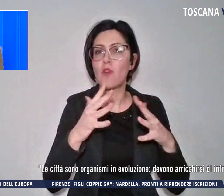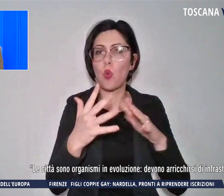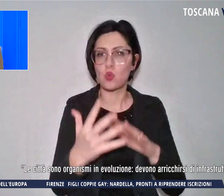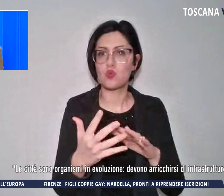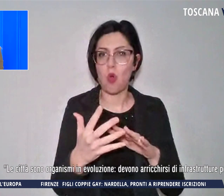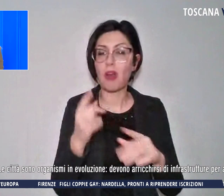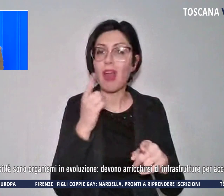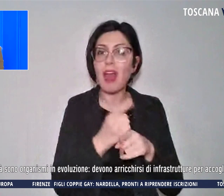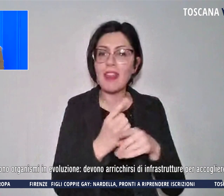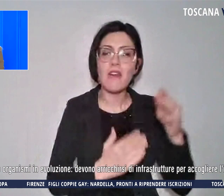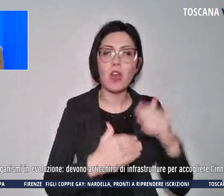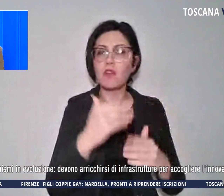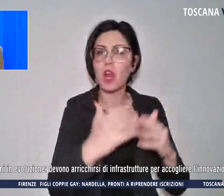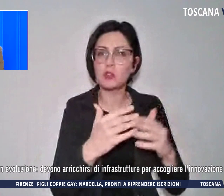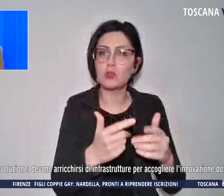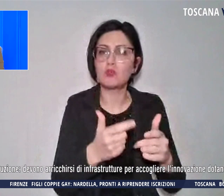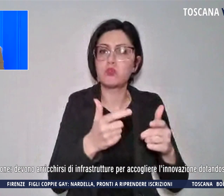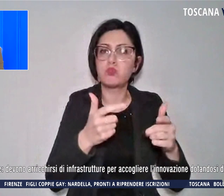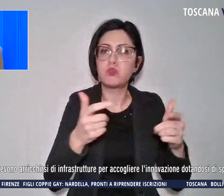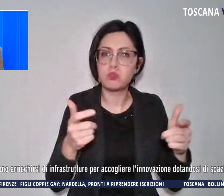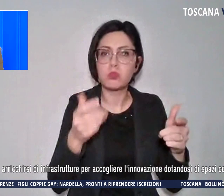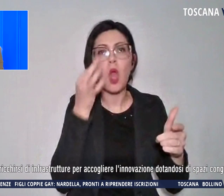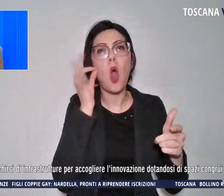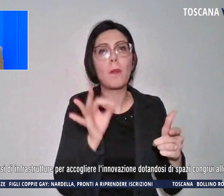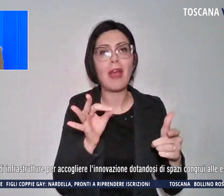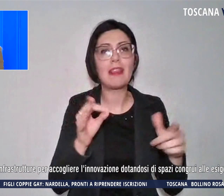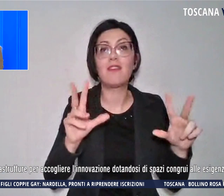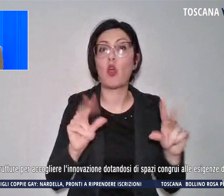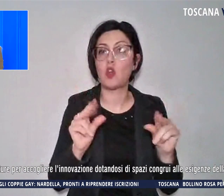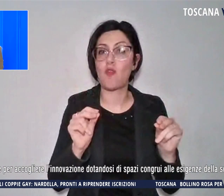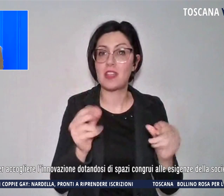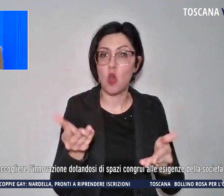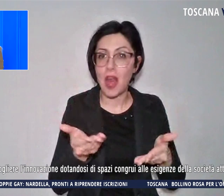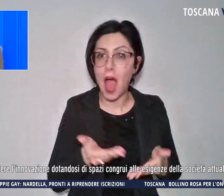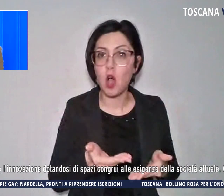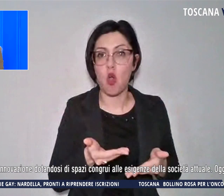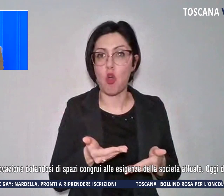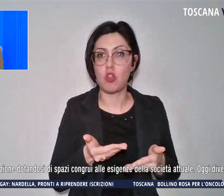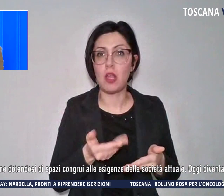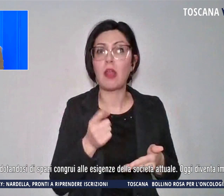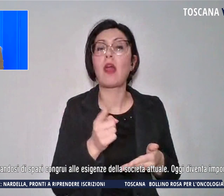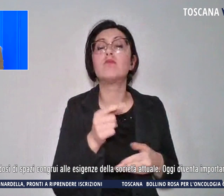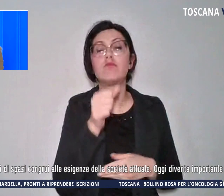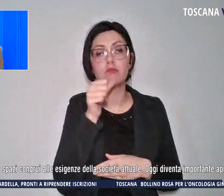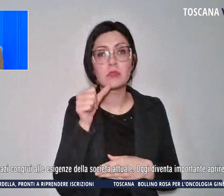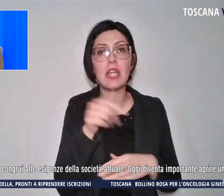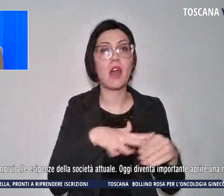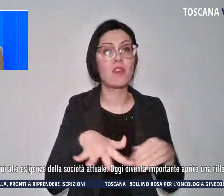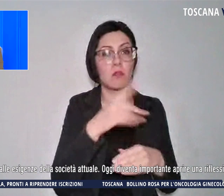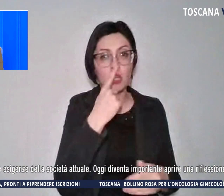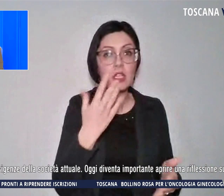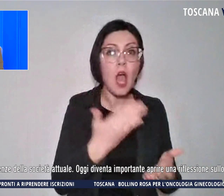infrastrutture per accogliere l'innovazione, dotandosi di spazi congrui alle